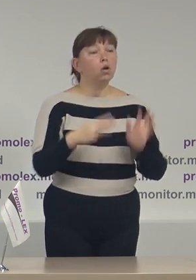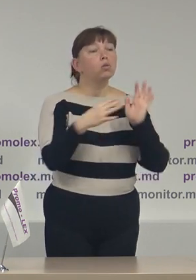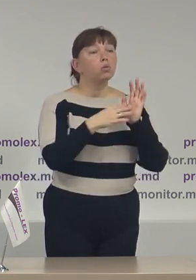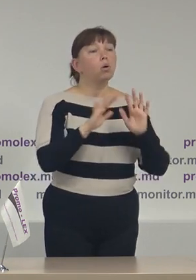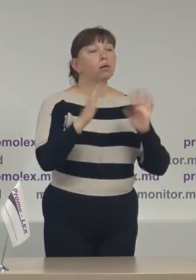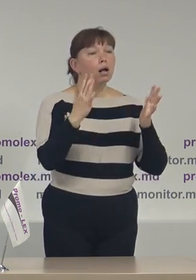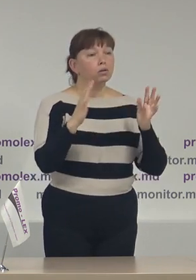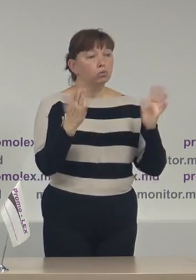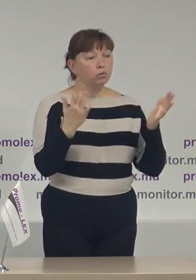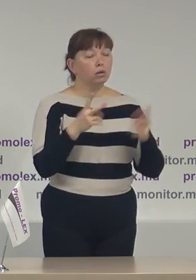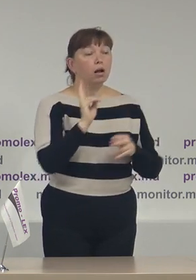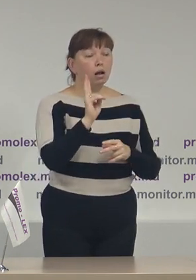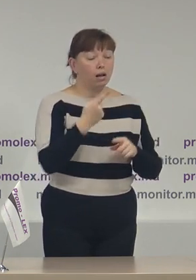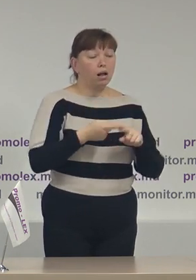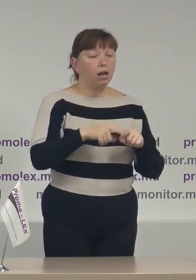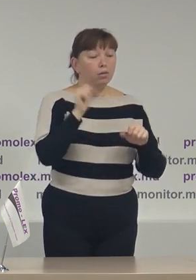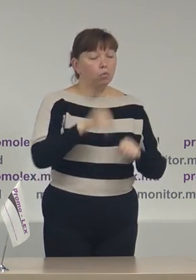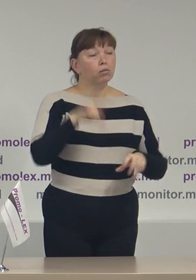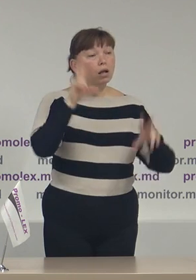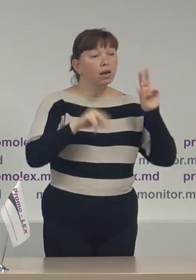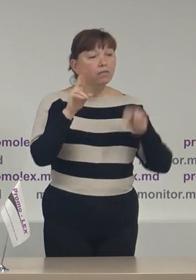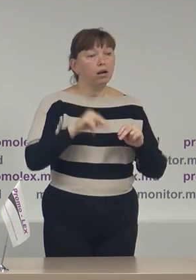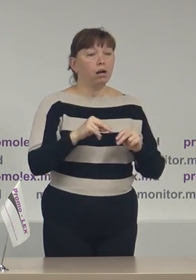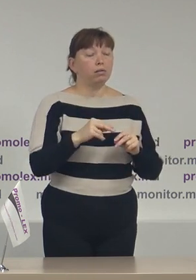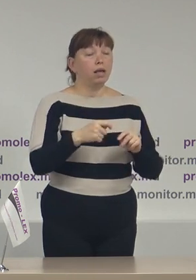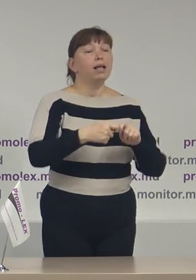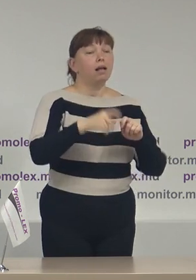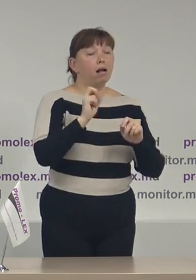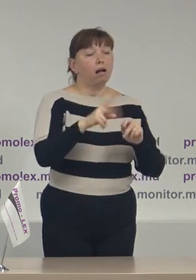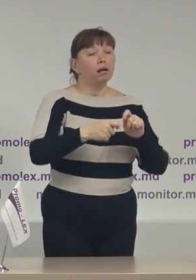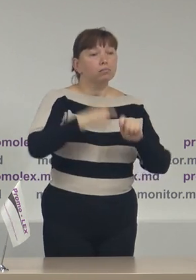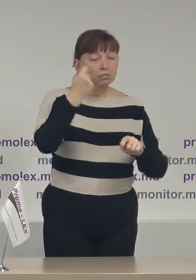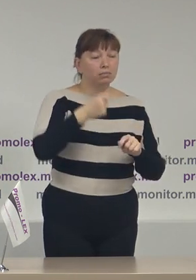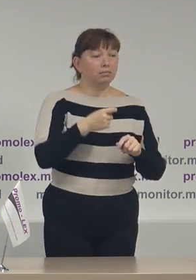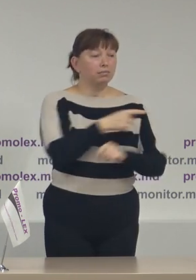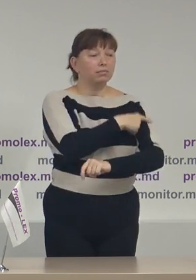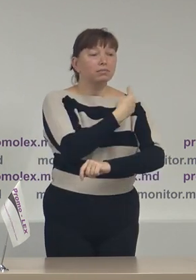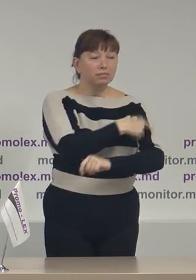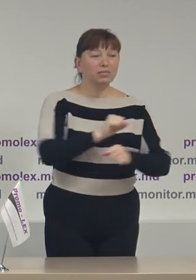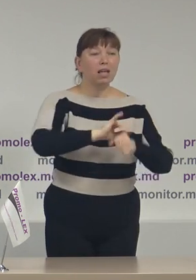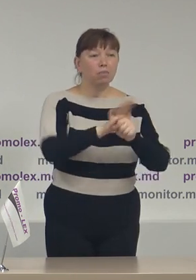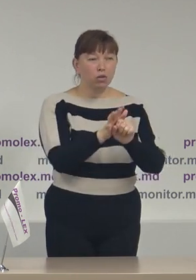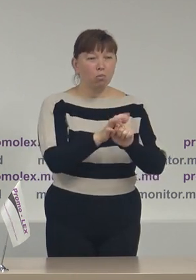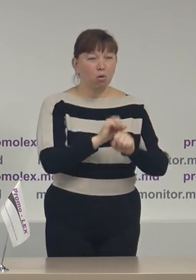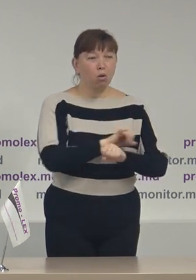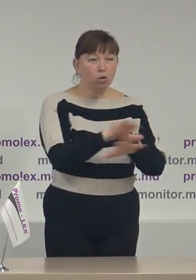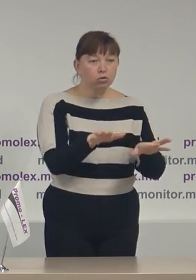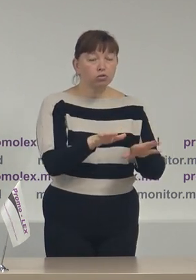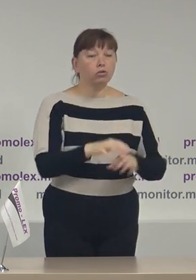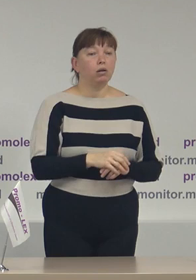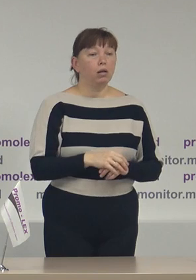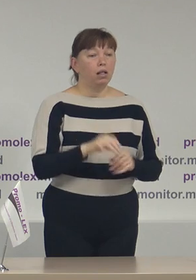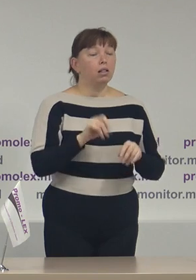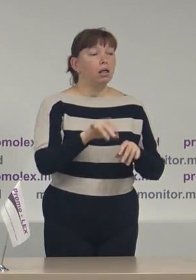cazuri care pot fi calificate drept încăucarea regulilor sanitarie epidemiologice la